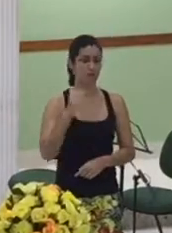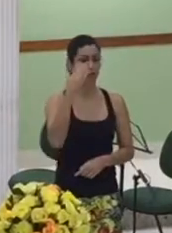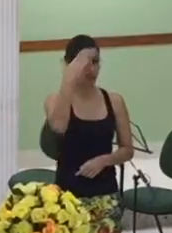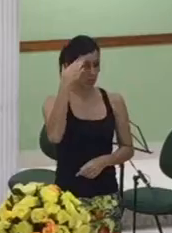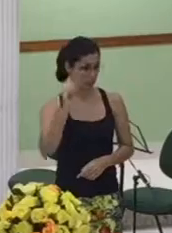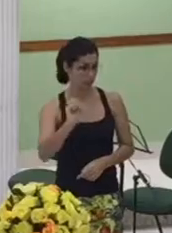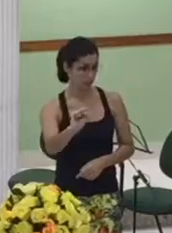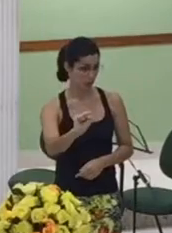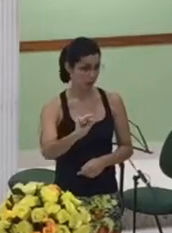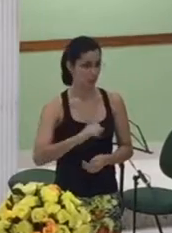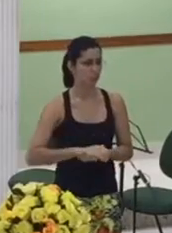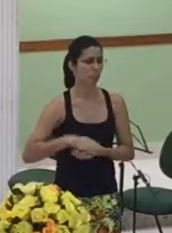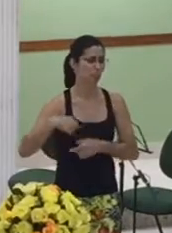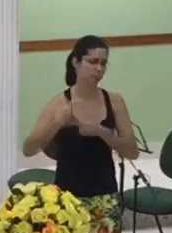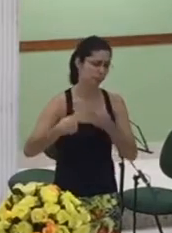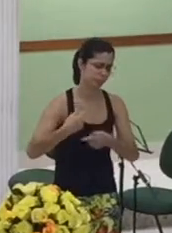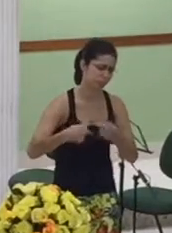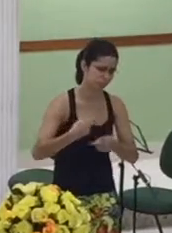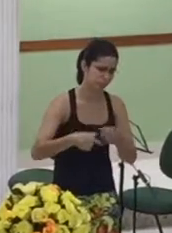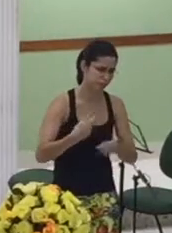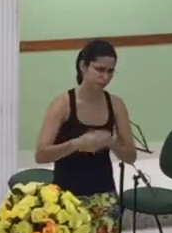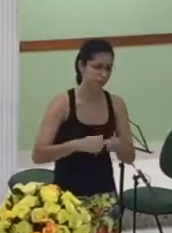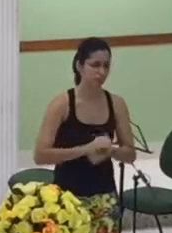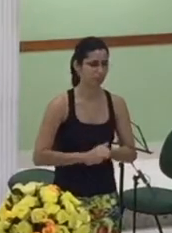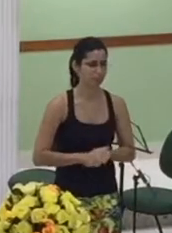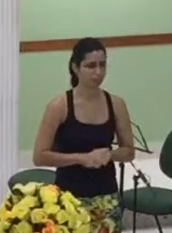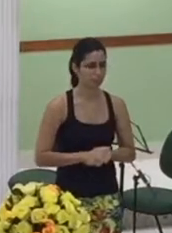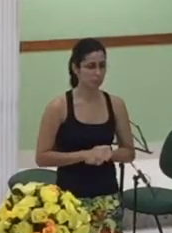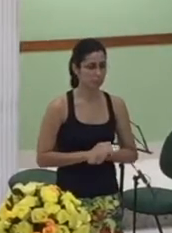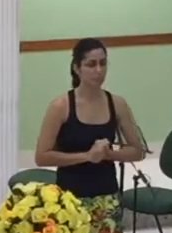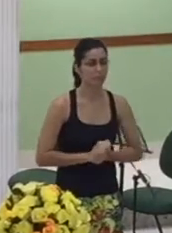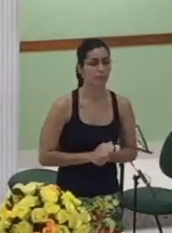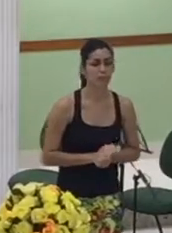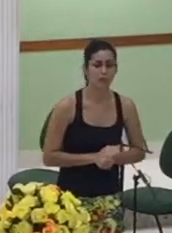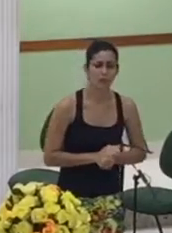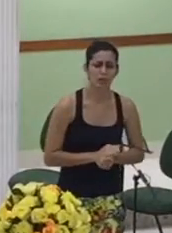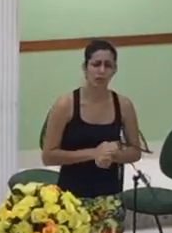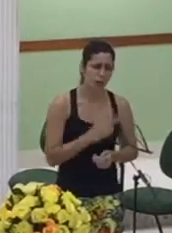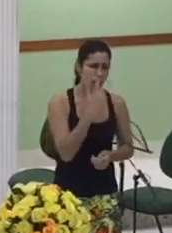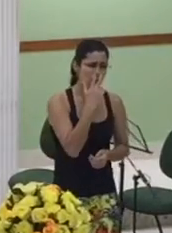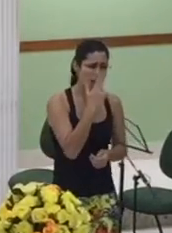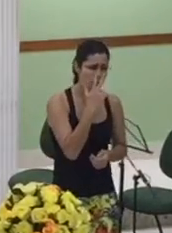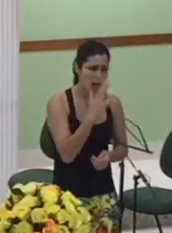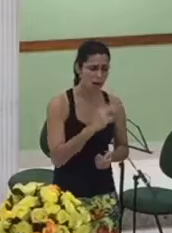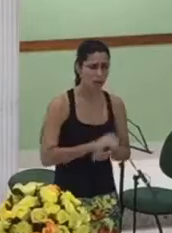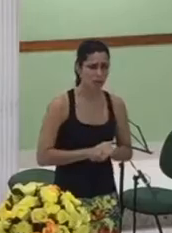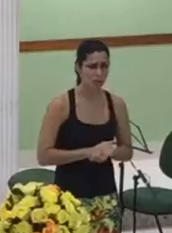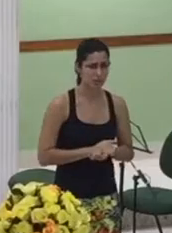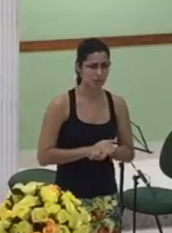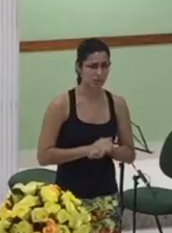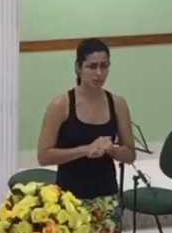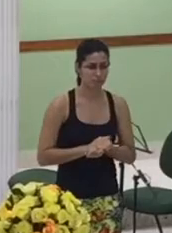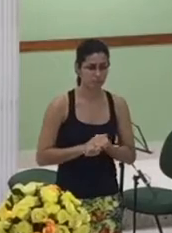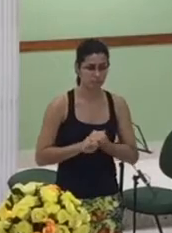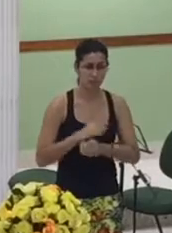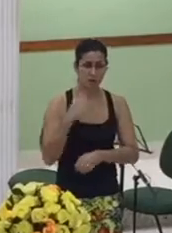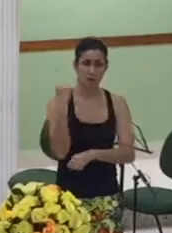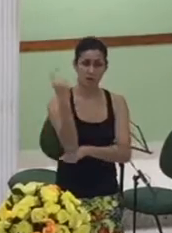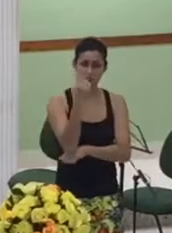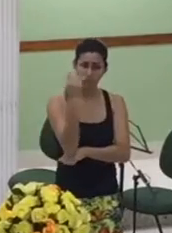acho que Mateus não gostava muito de Betsebra porque de todas as mulheres é a única que nós não temos o nome